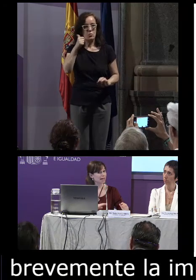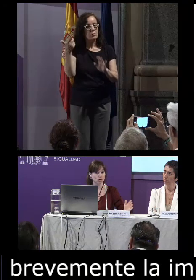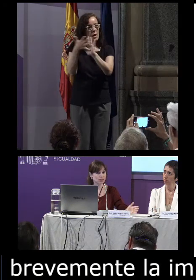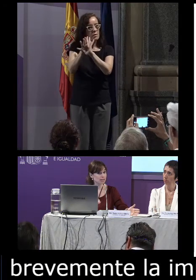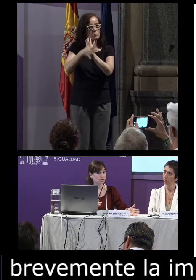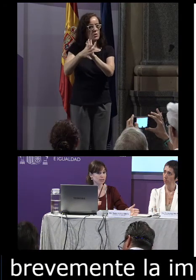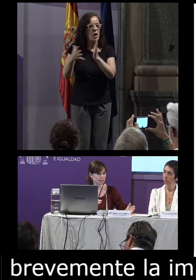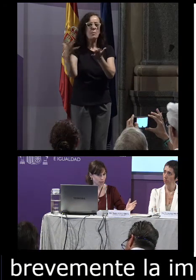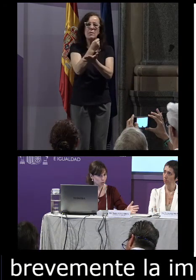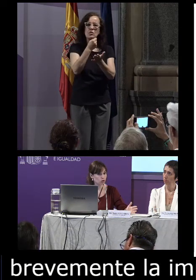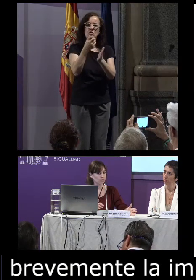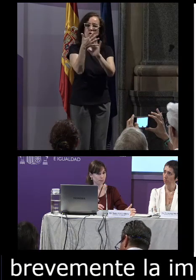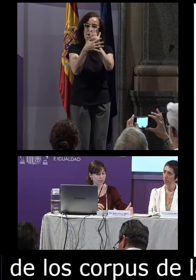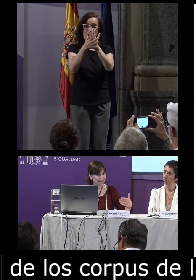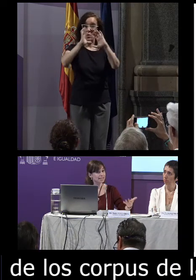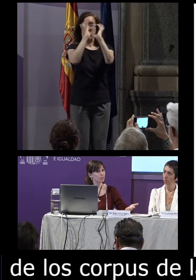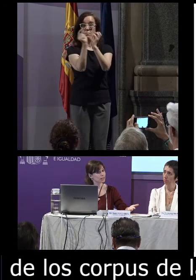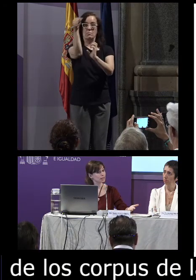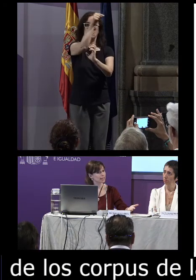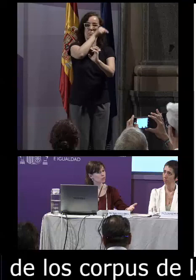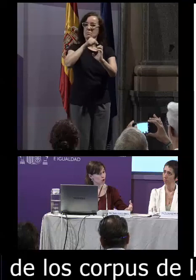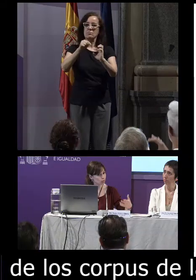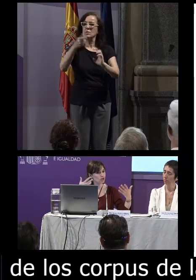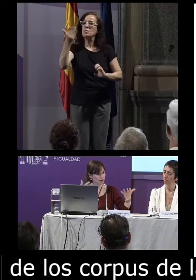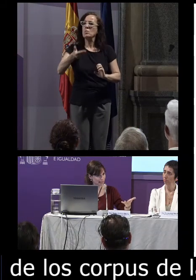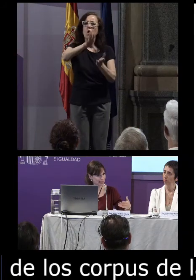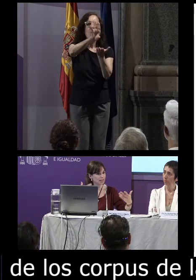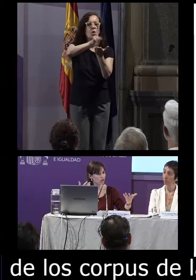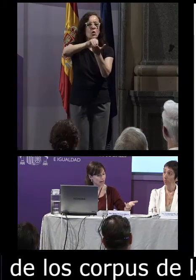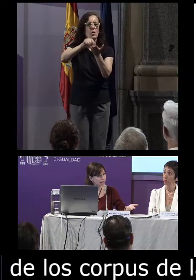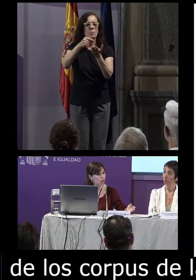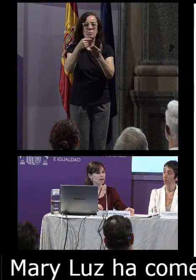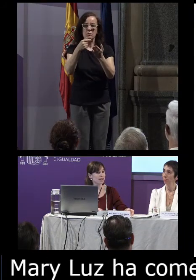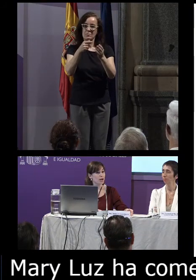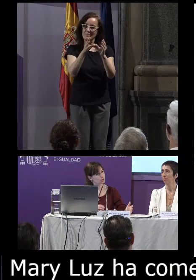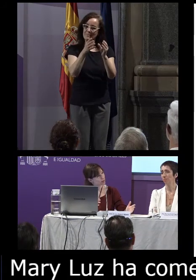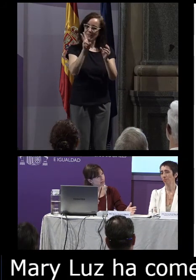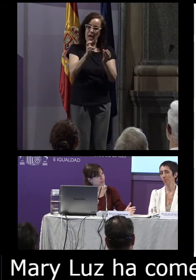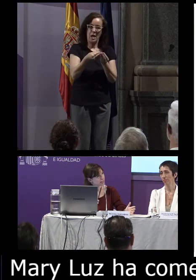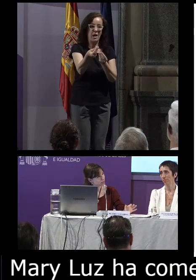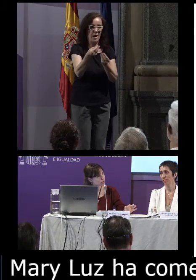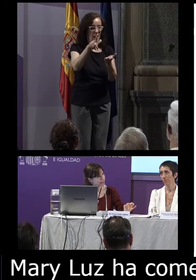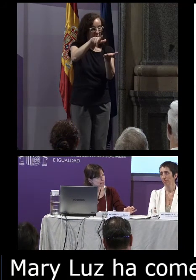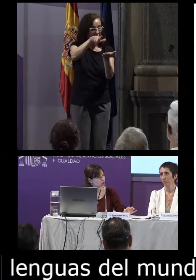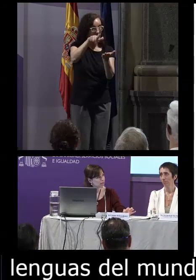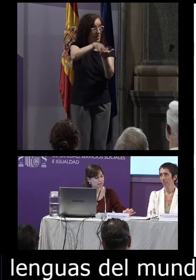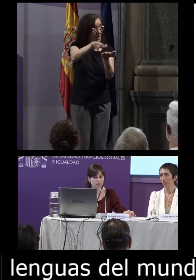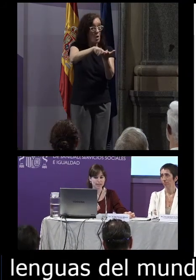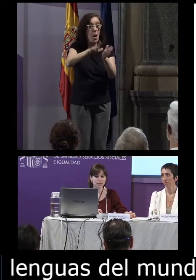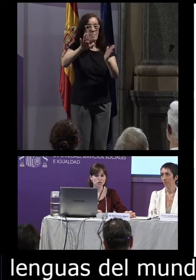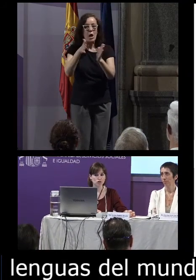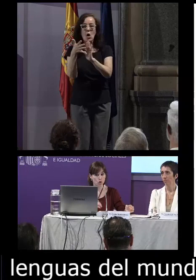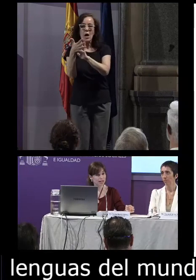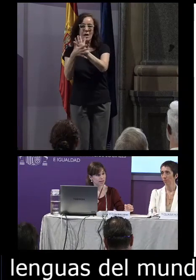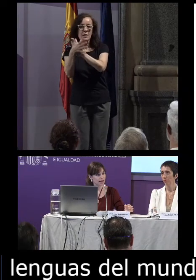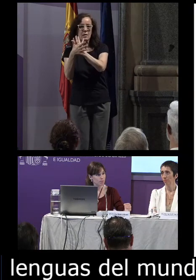para todas las lenguas del mundo es importante tener un corpus representativo de la lengua pero para el caso de las lenguas de